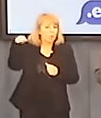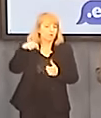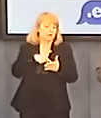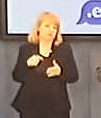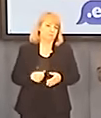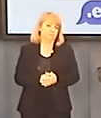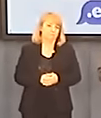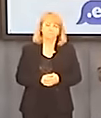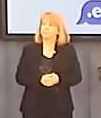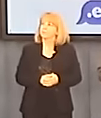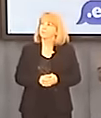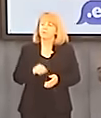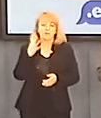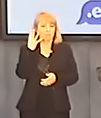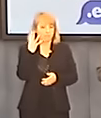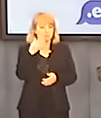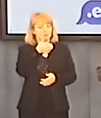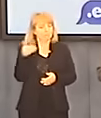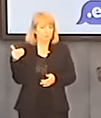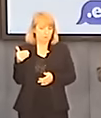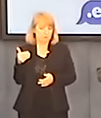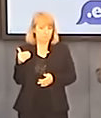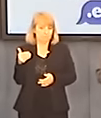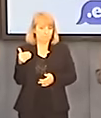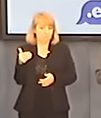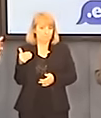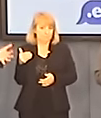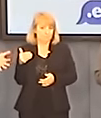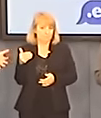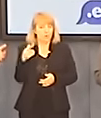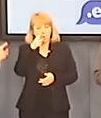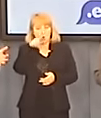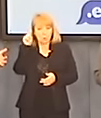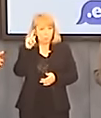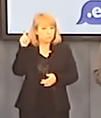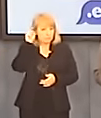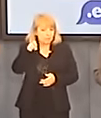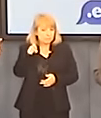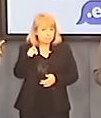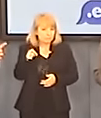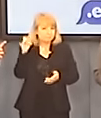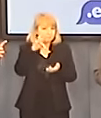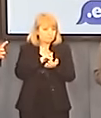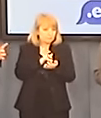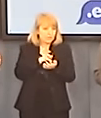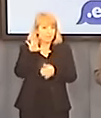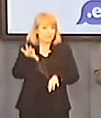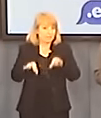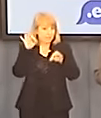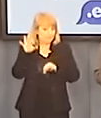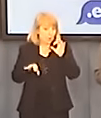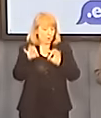zdanie w tej sprawie. 4 miliony ludzi w Niemczech, wyborców, bo to jest ważne,